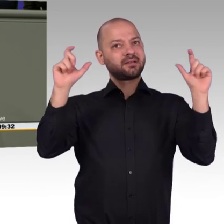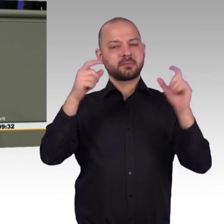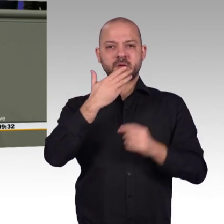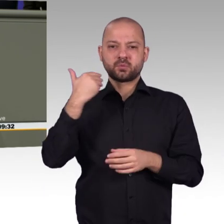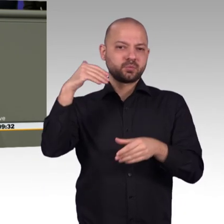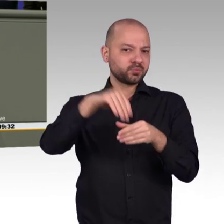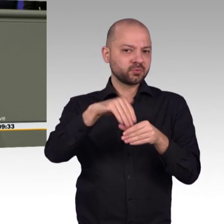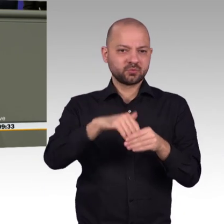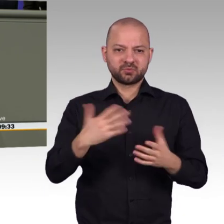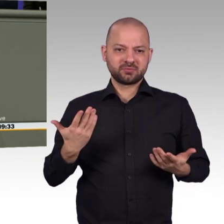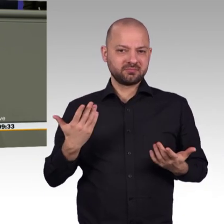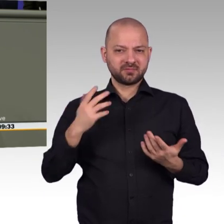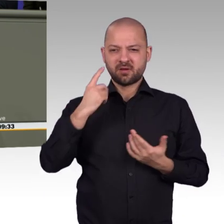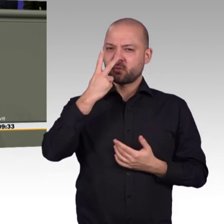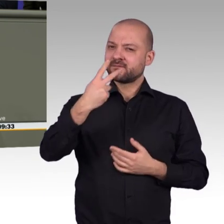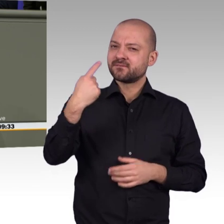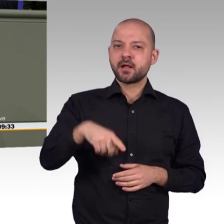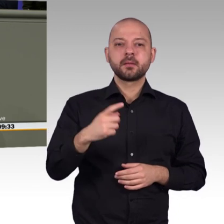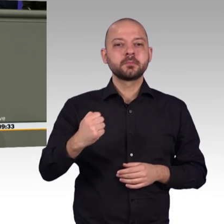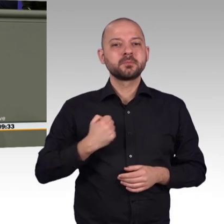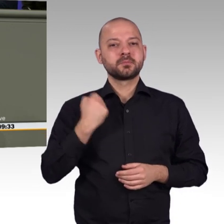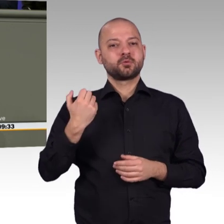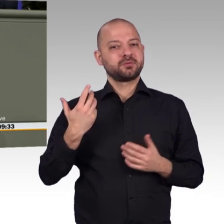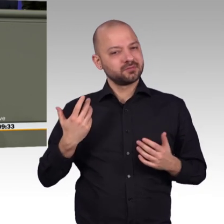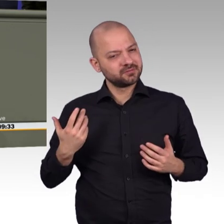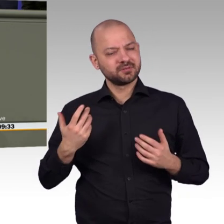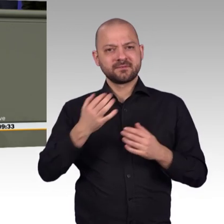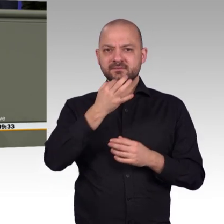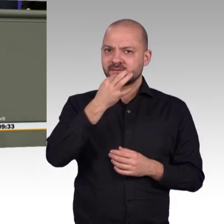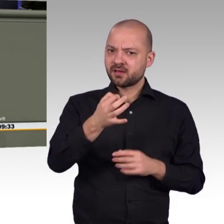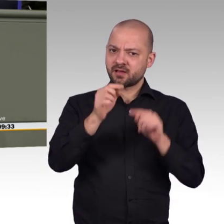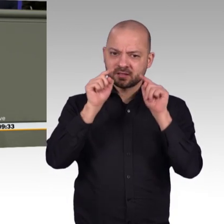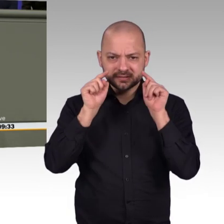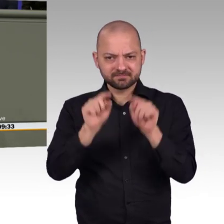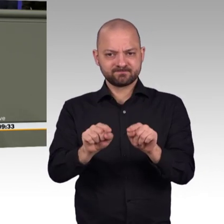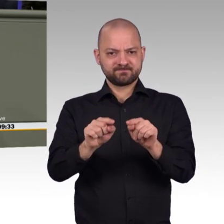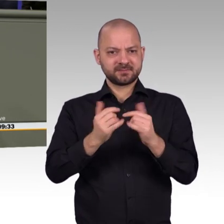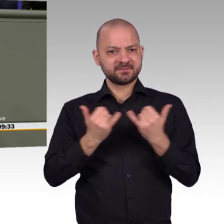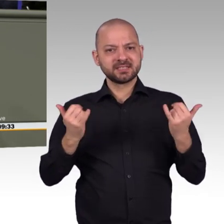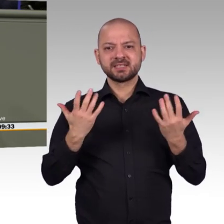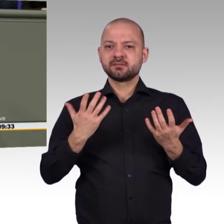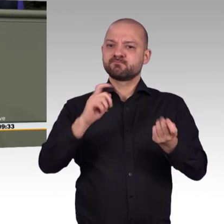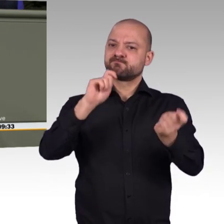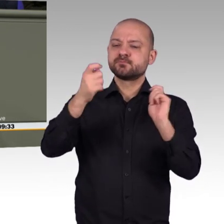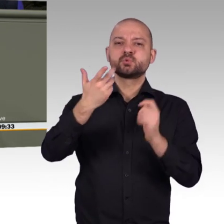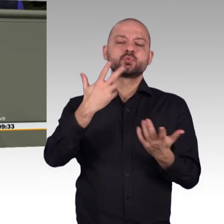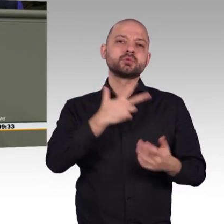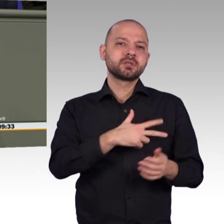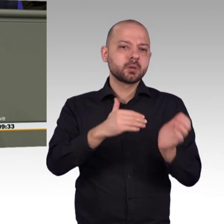Diese Strategie ist leider eine Verschwendung kostbarer Zeit, die wir so dringend brauchen, um weitsichtige und kluge Politik für die